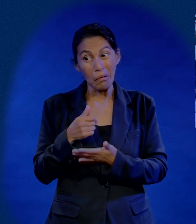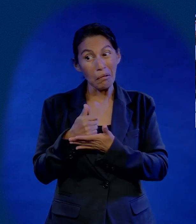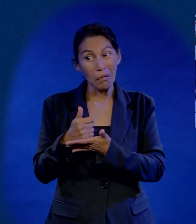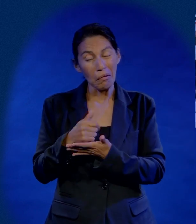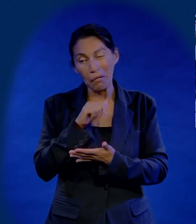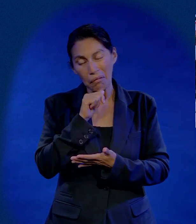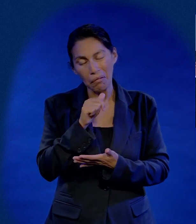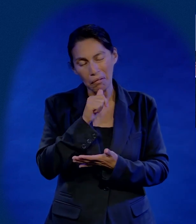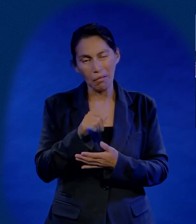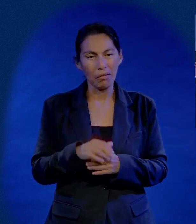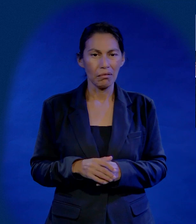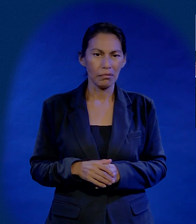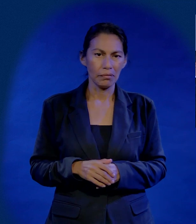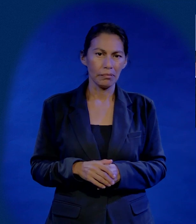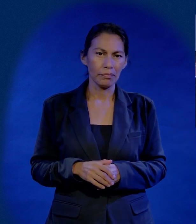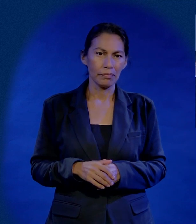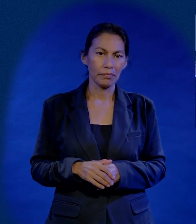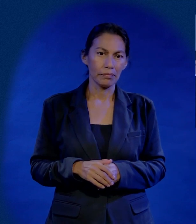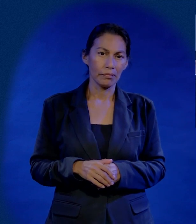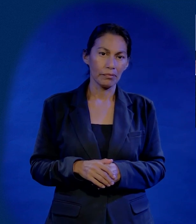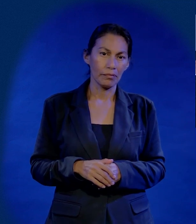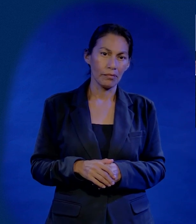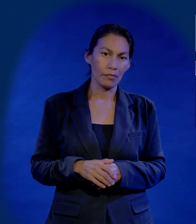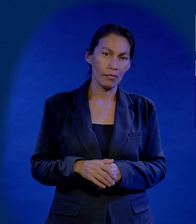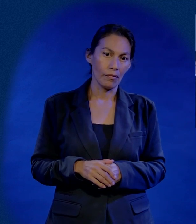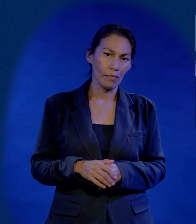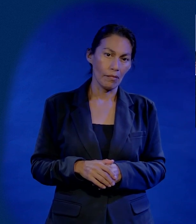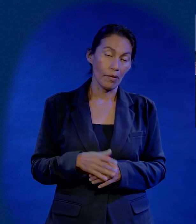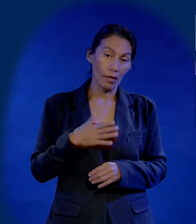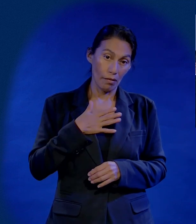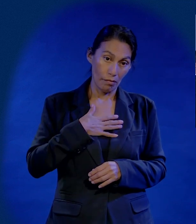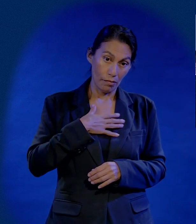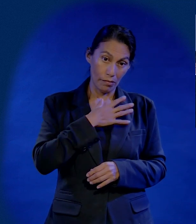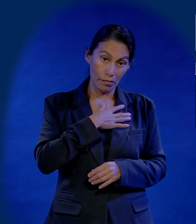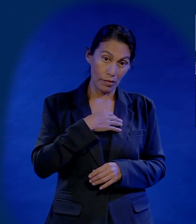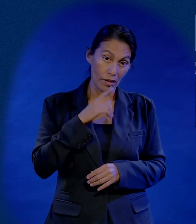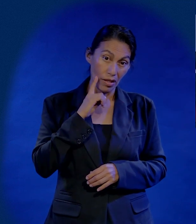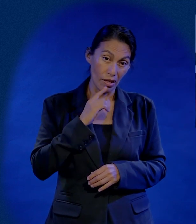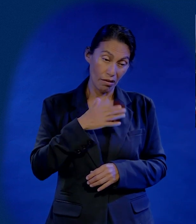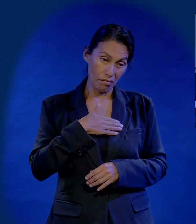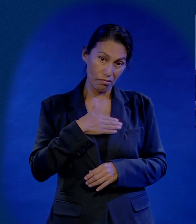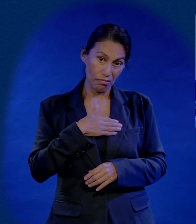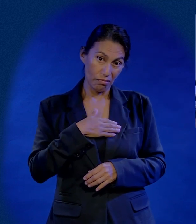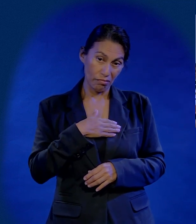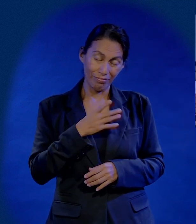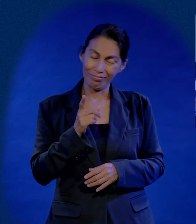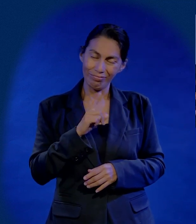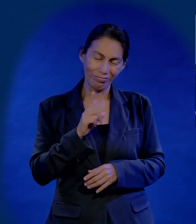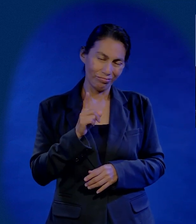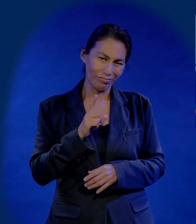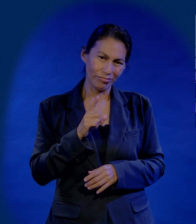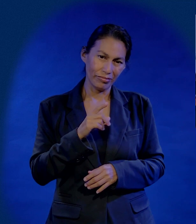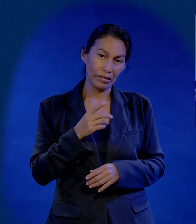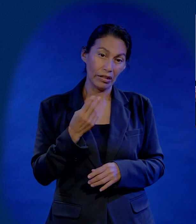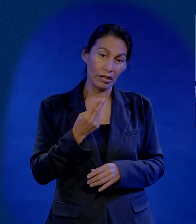terminé no ayudando mucho? Sofía, no le caían las leches, la leche materna. Había que